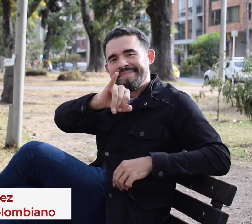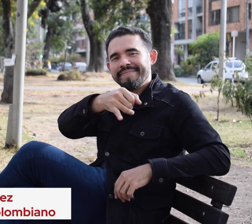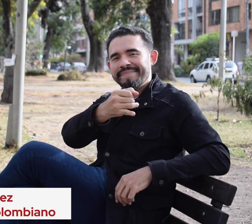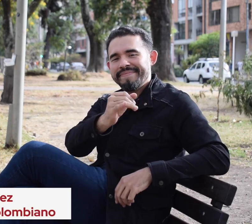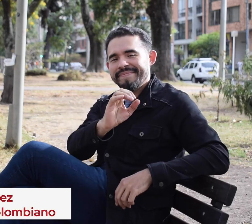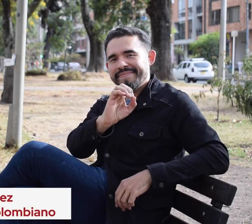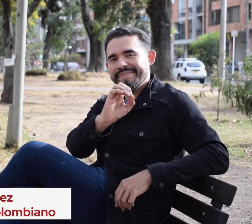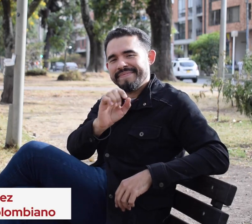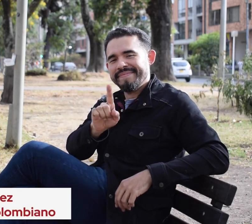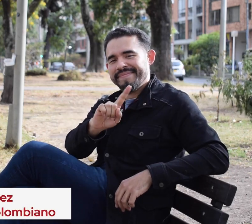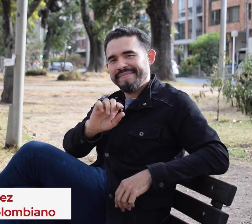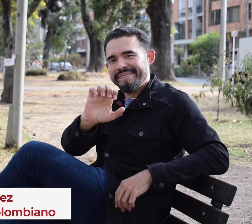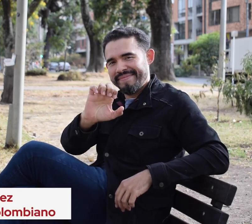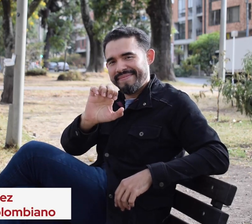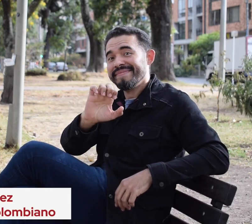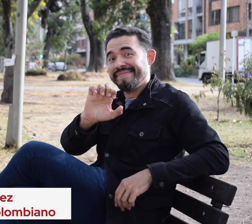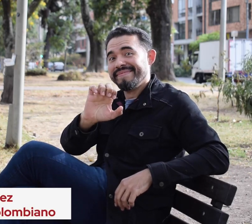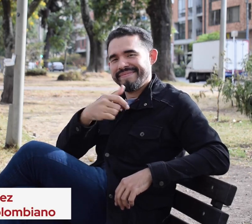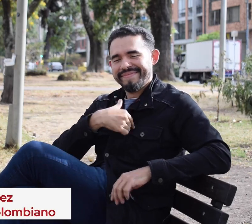soy jose y esta es mi seña